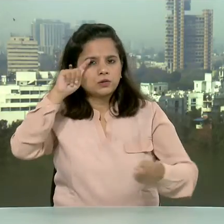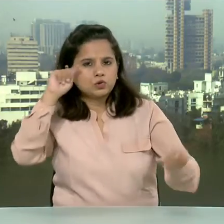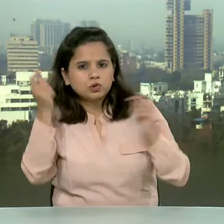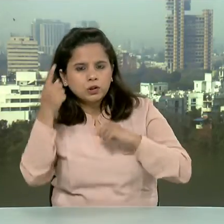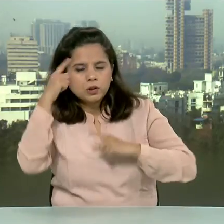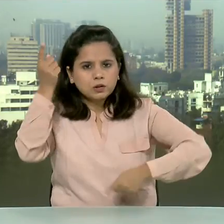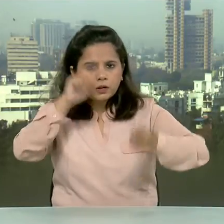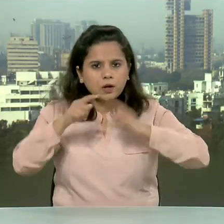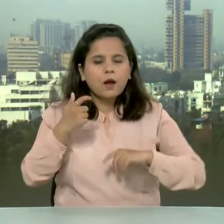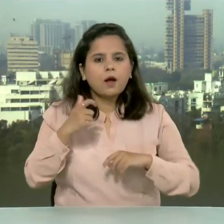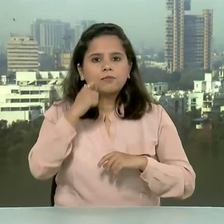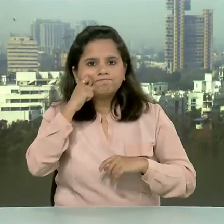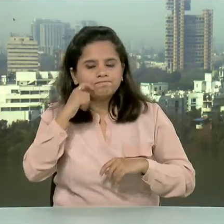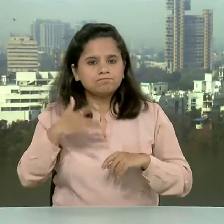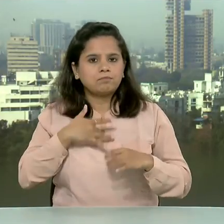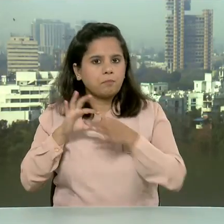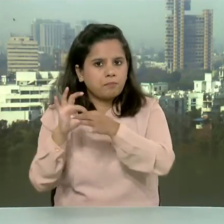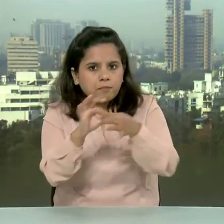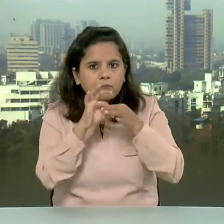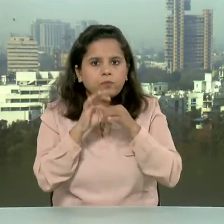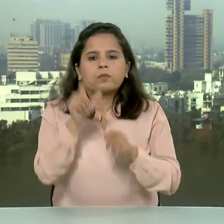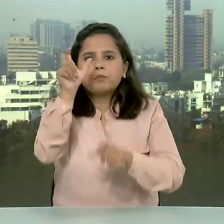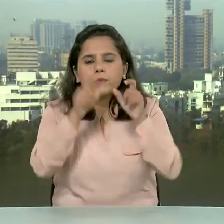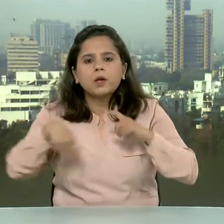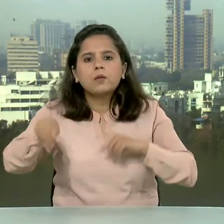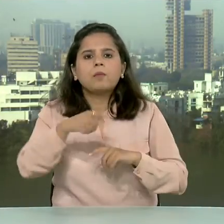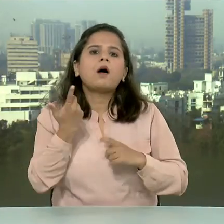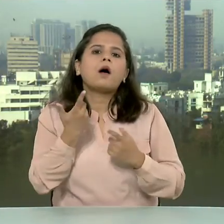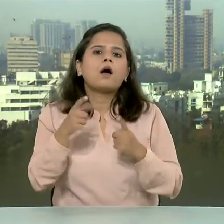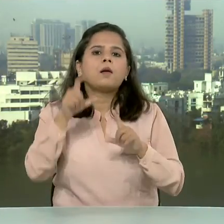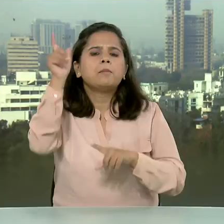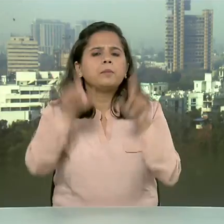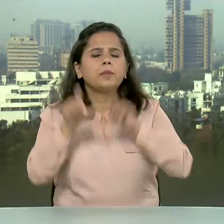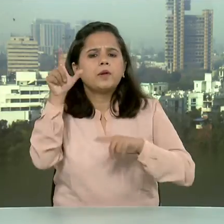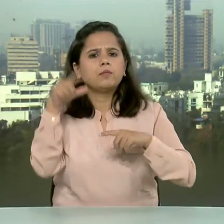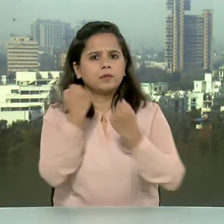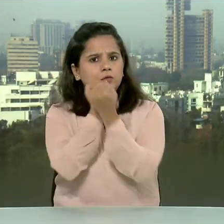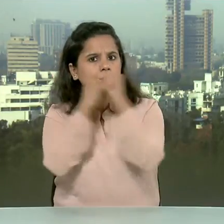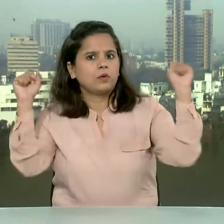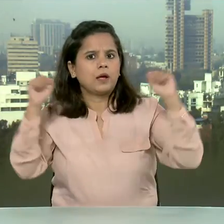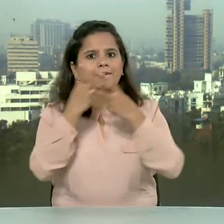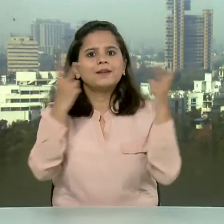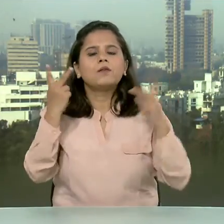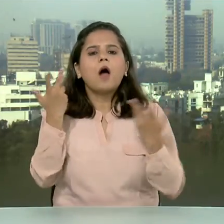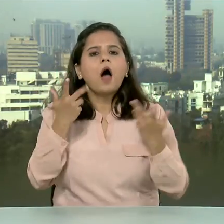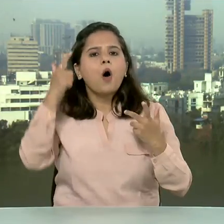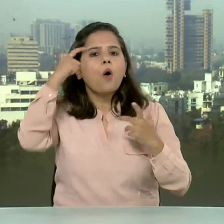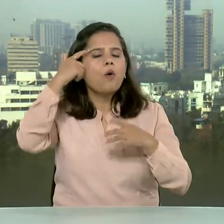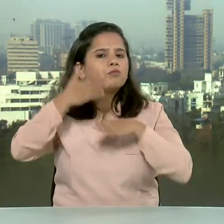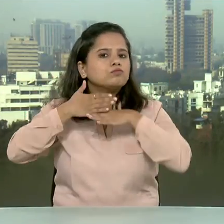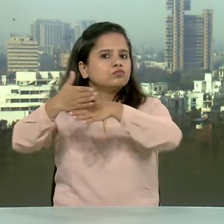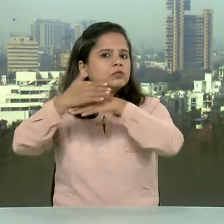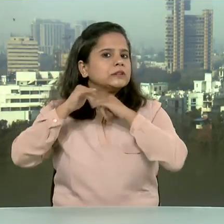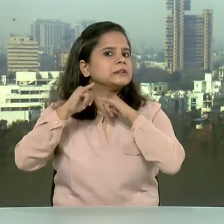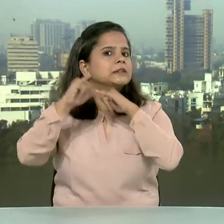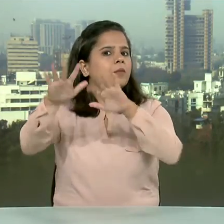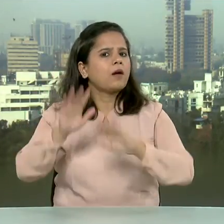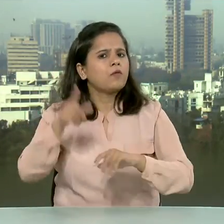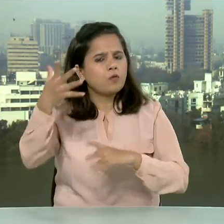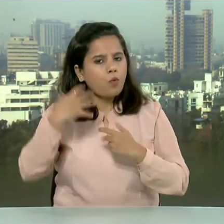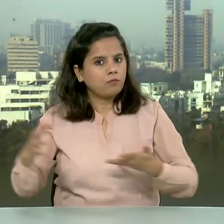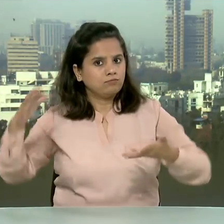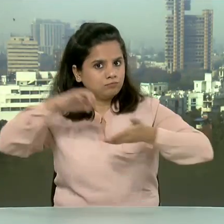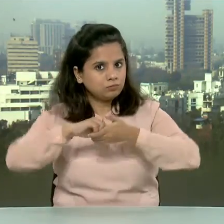हुमेनिटेरियन और डेमोक्रेटिक वेल्यू सिस्टिम शेयर करते हैं साथ मिलकर काम